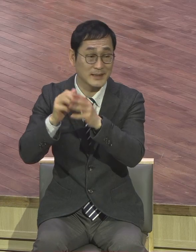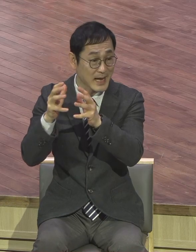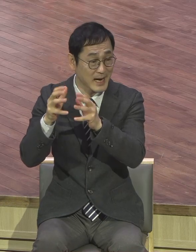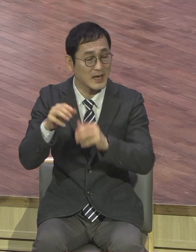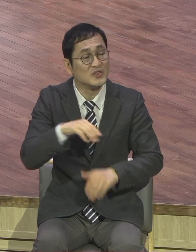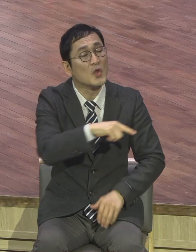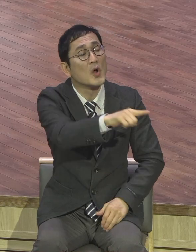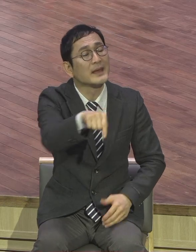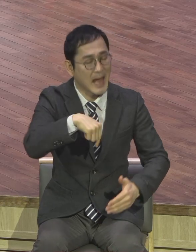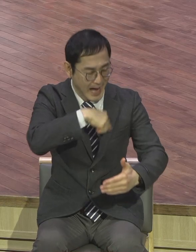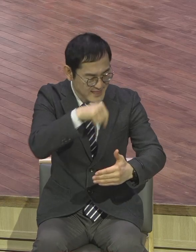안에 있느니라.